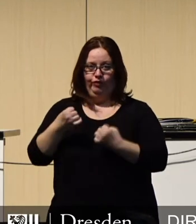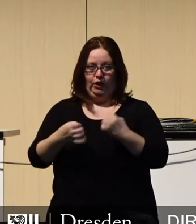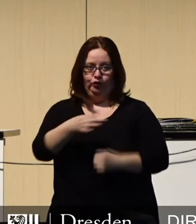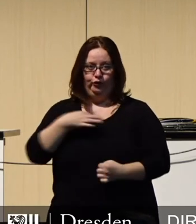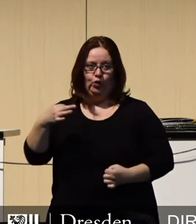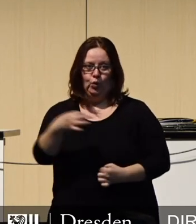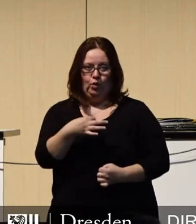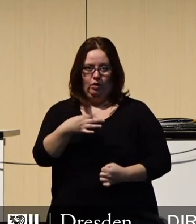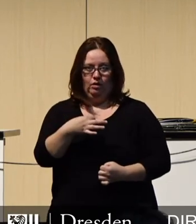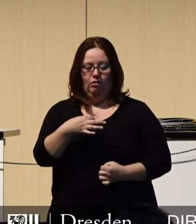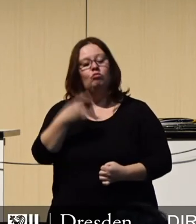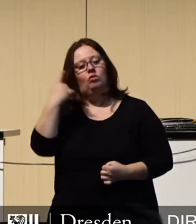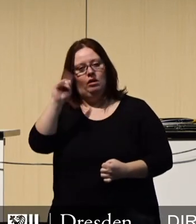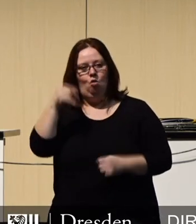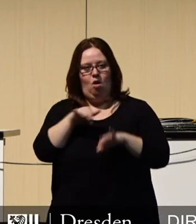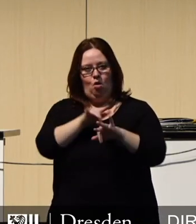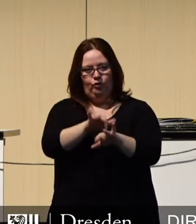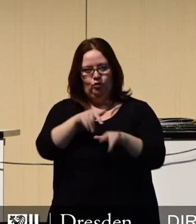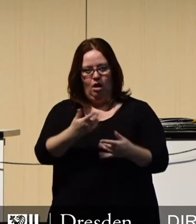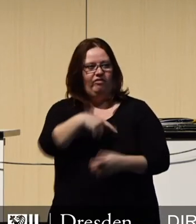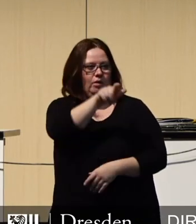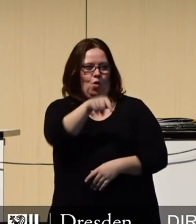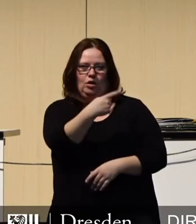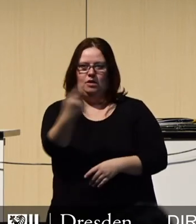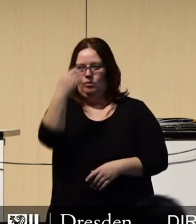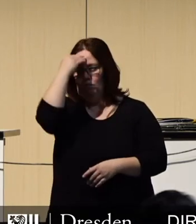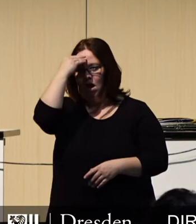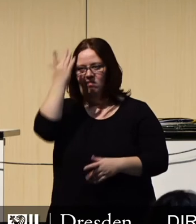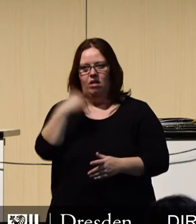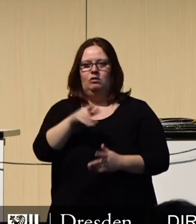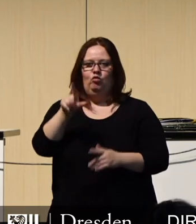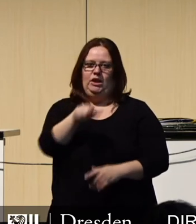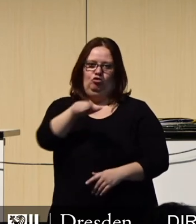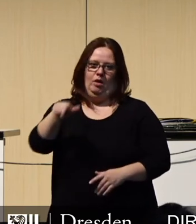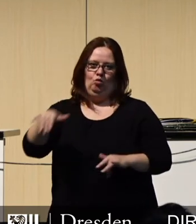dies wird Auswirkungen haben, die der Bürger leider zu spüren bekommt.